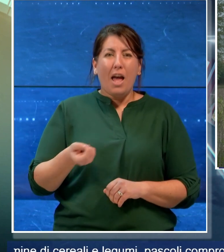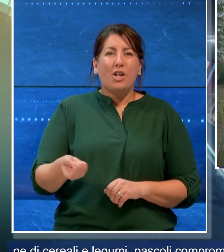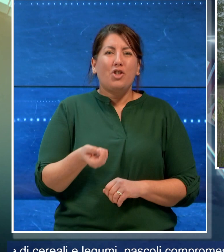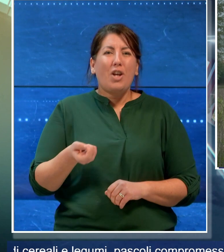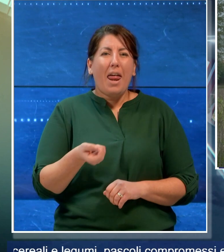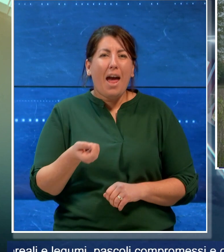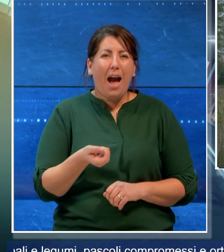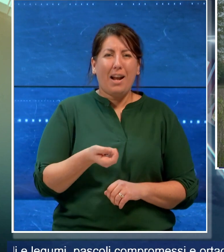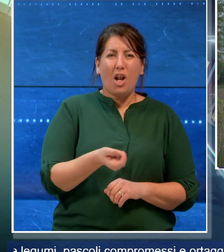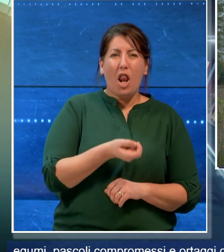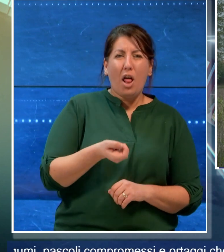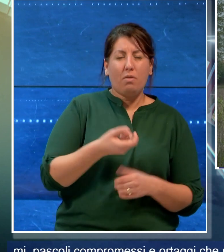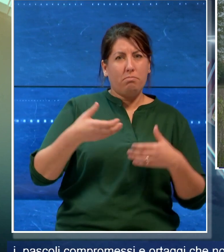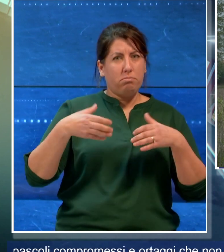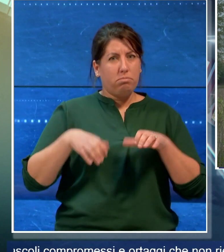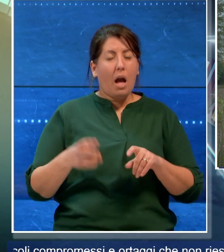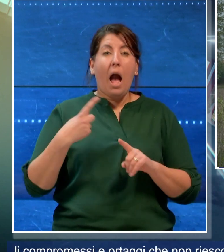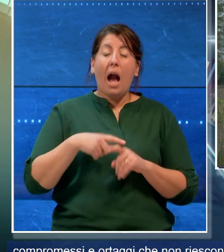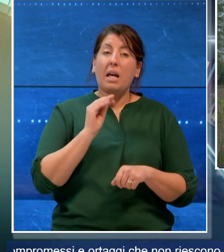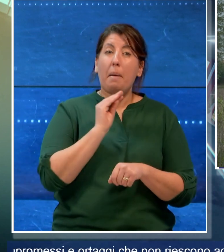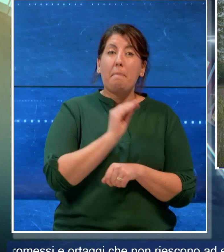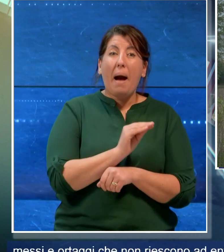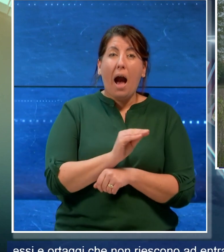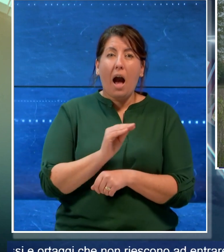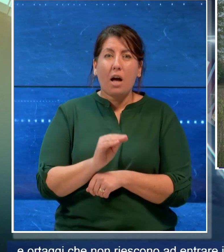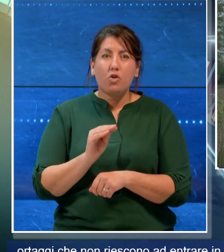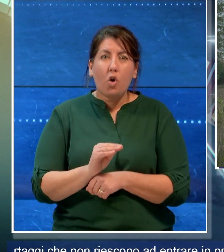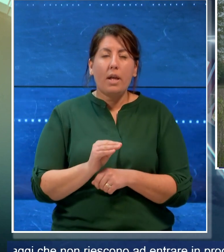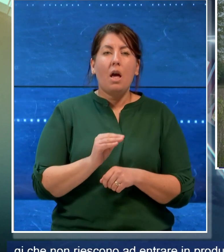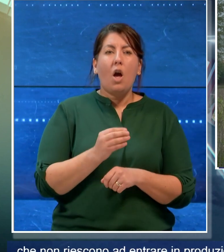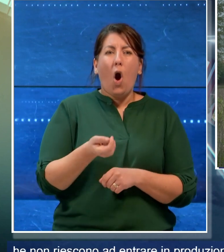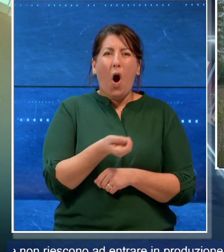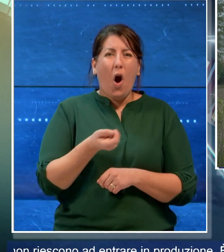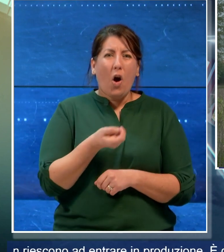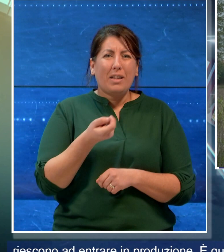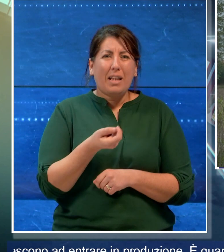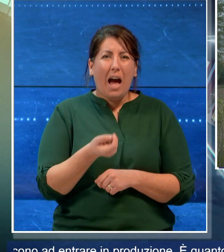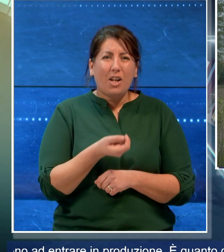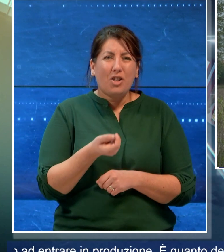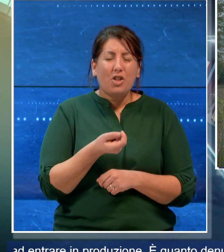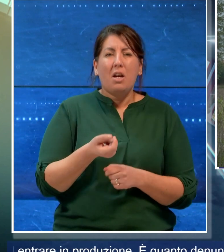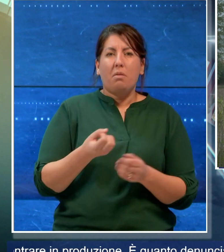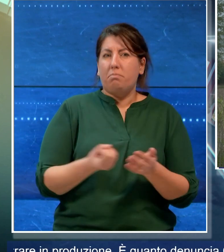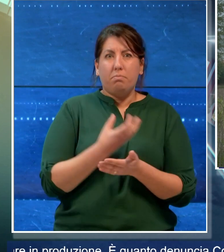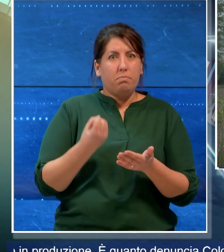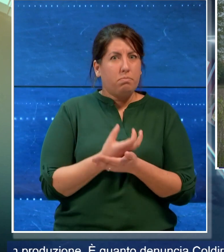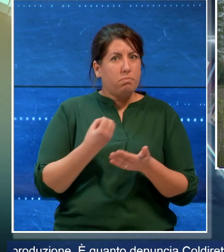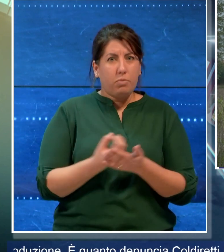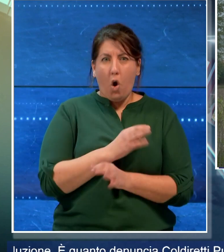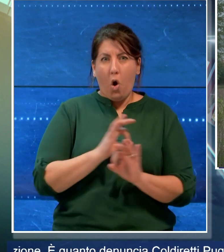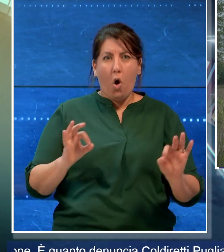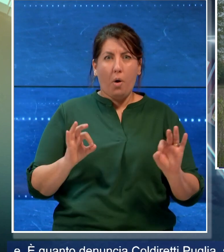legumi pascoli compromessi e ortaggi che non riescono ad entrare in produzione.